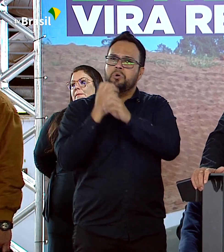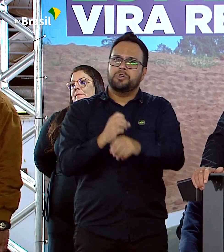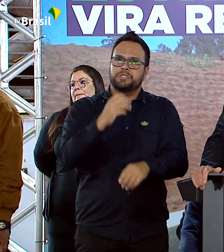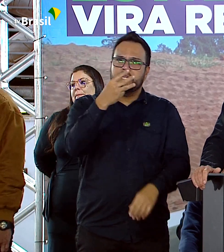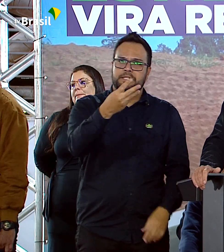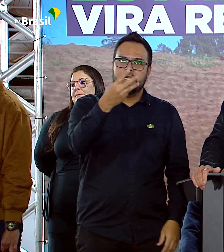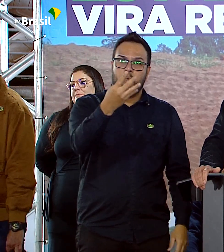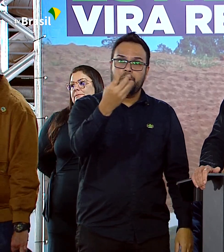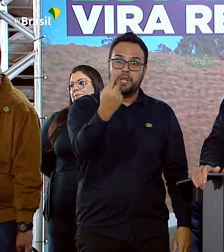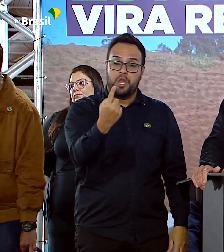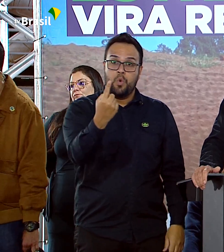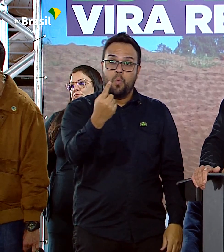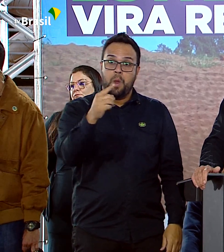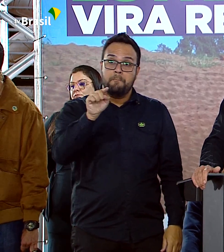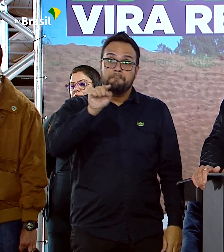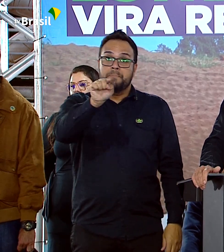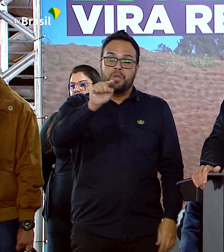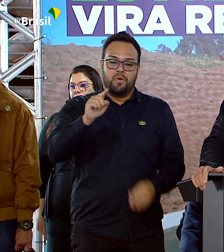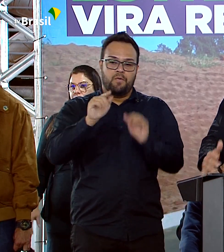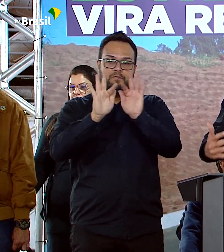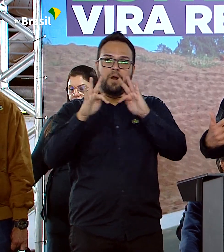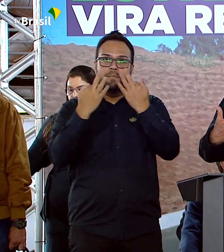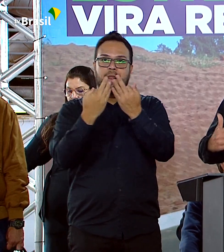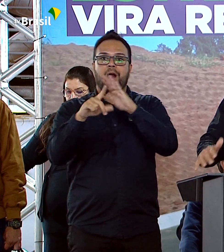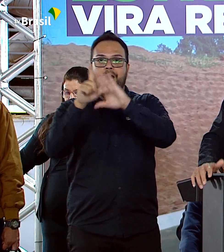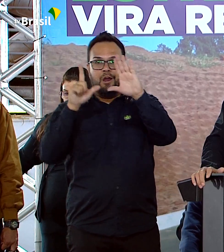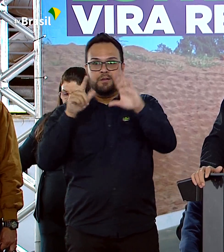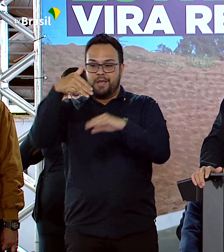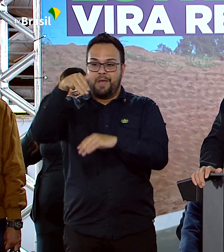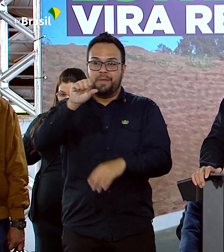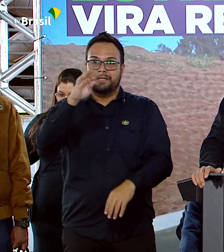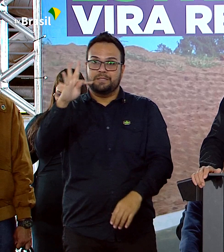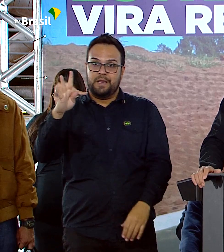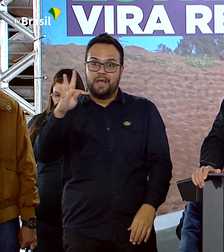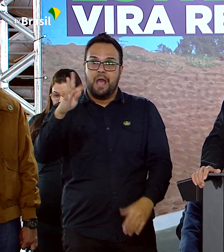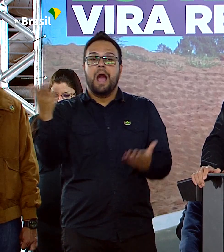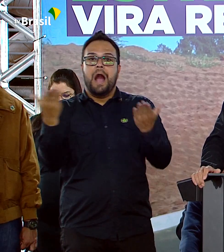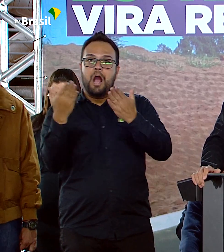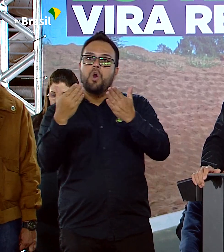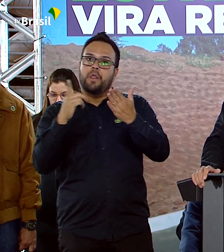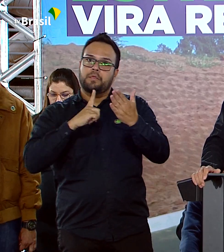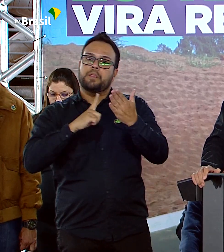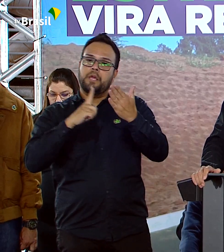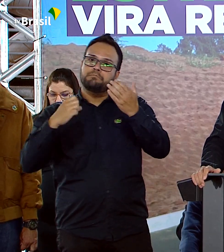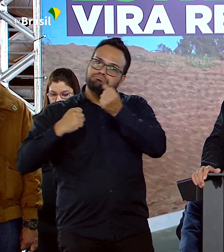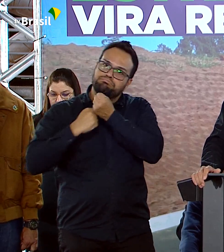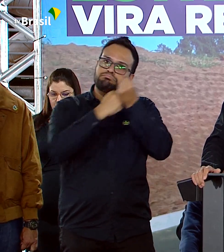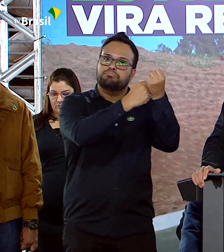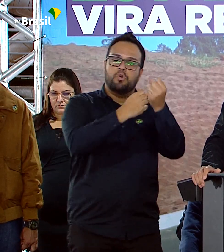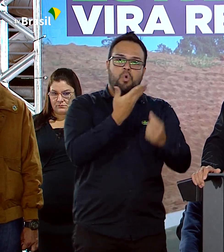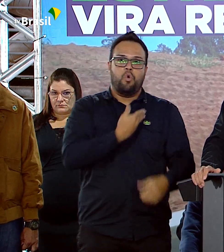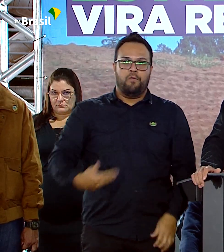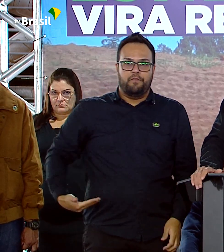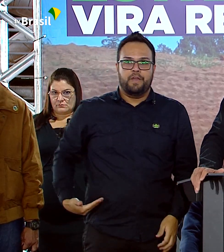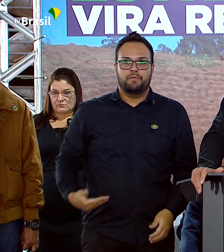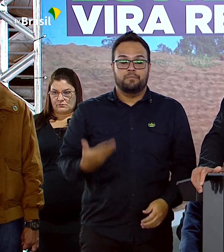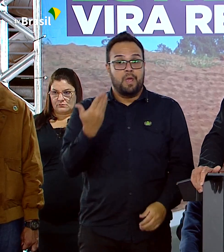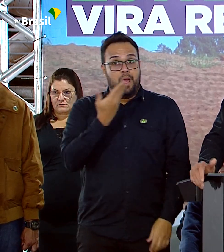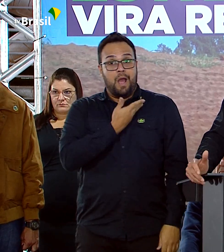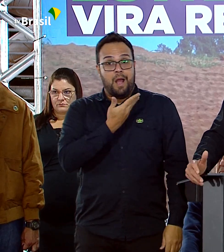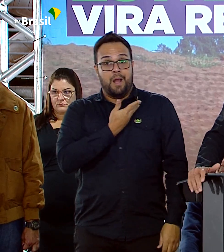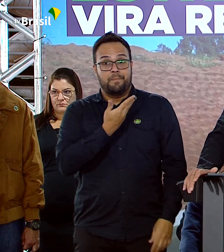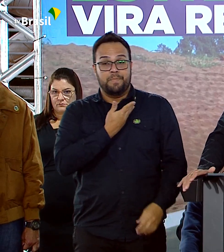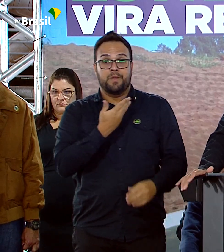famílias que integravam o MST passaram para o nosso lado. Passaram a ser amigos